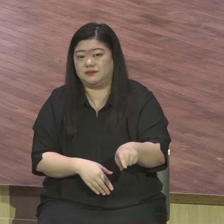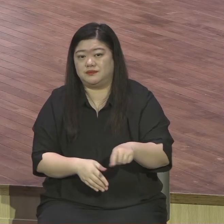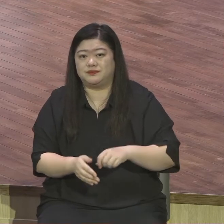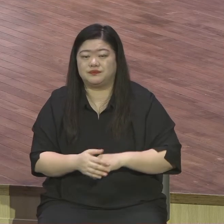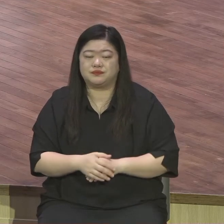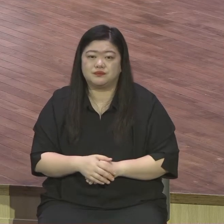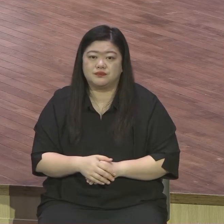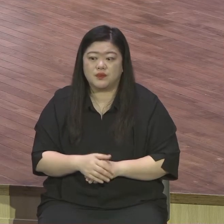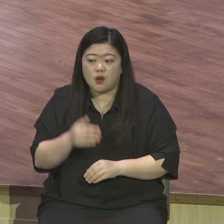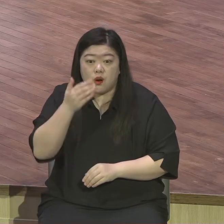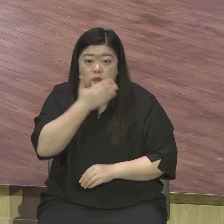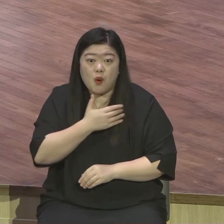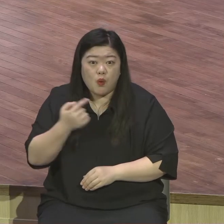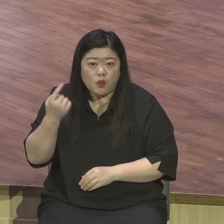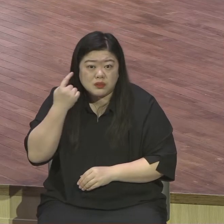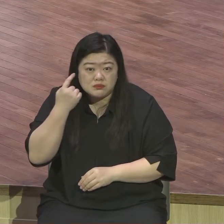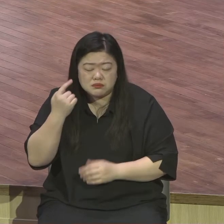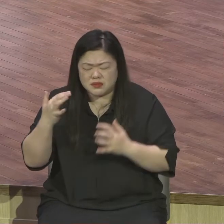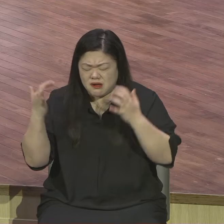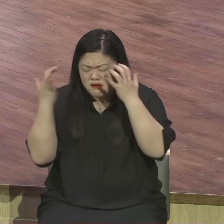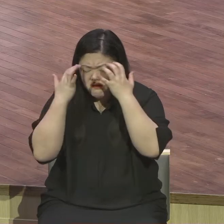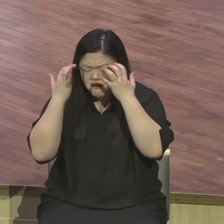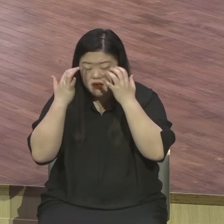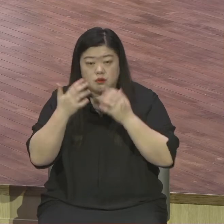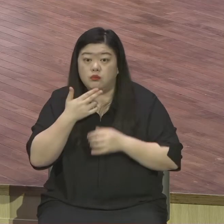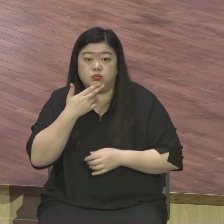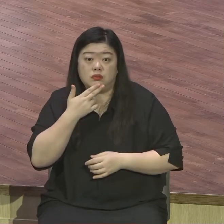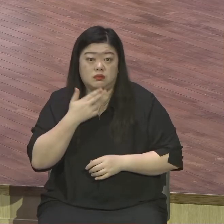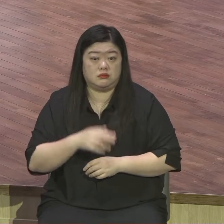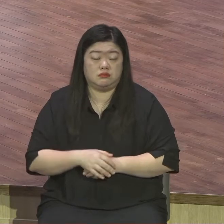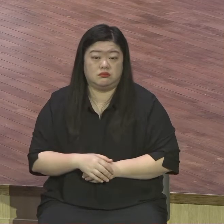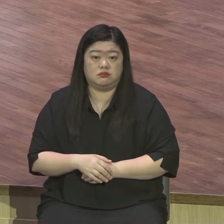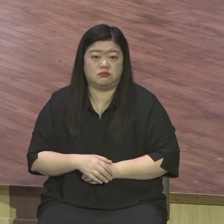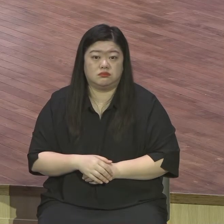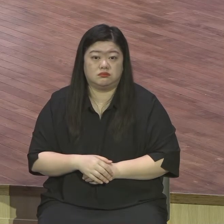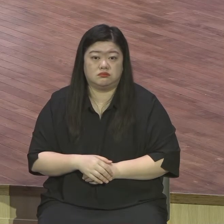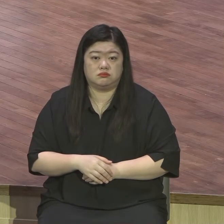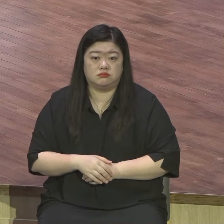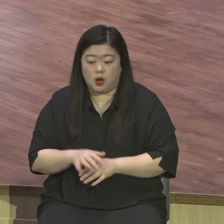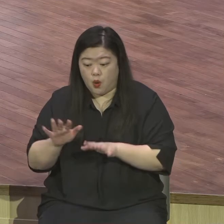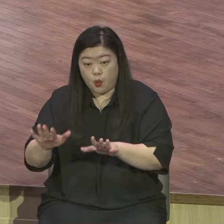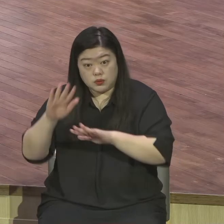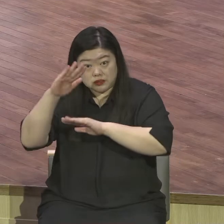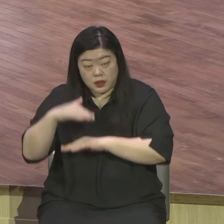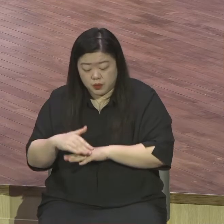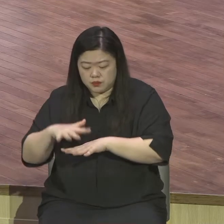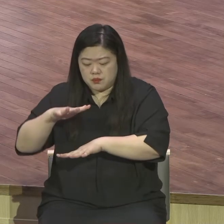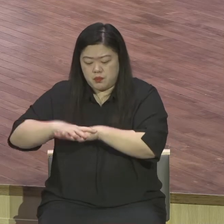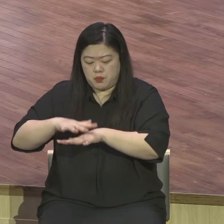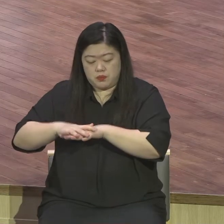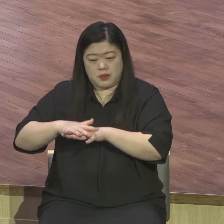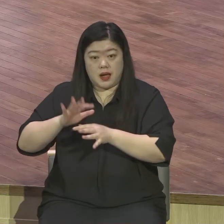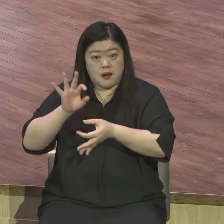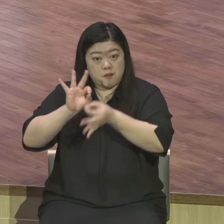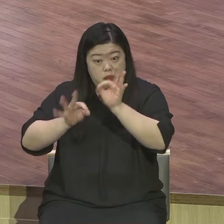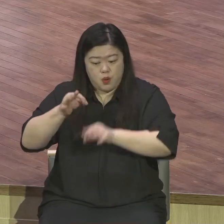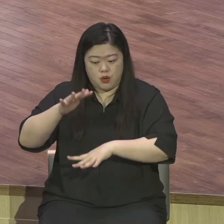정반대요 본문에 보도원 주인이 품꾼을 찾으러 나갔던 것처럼 복음은